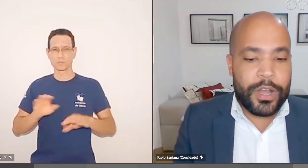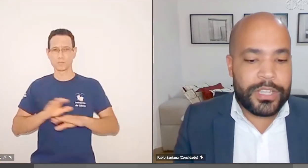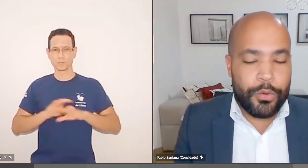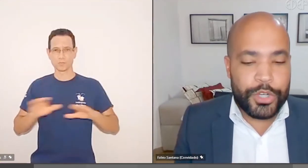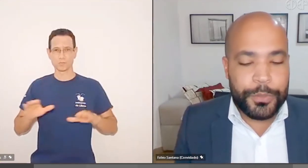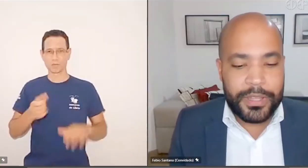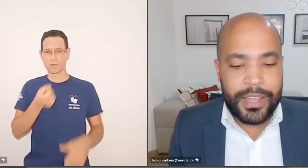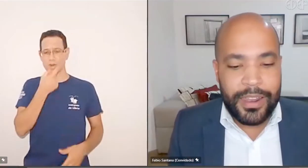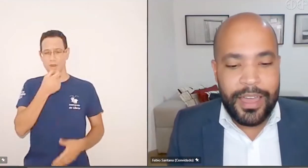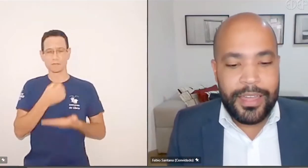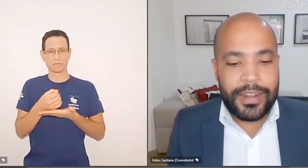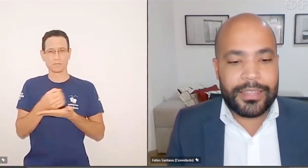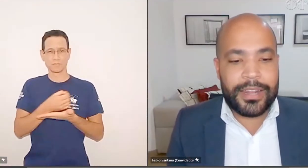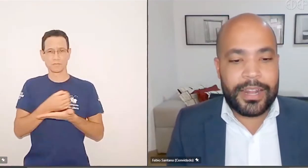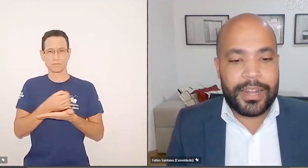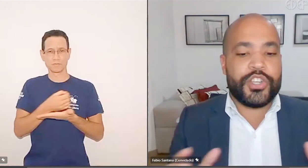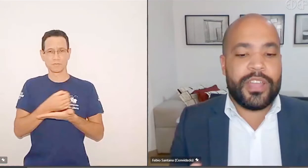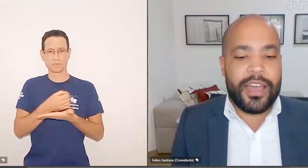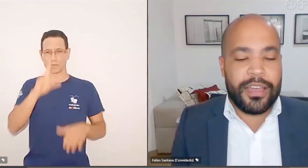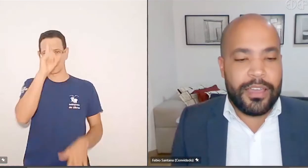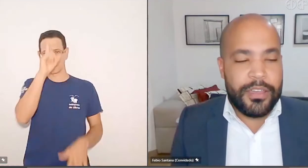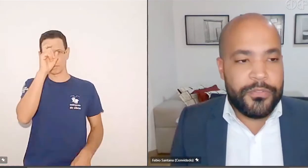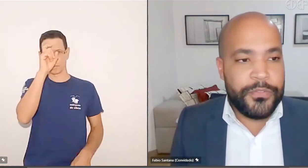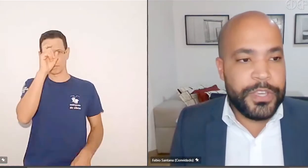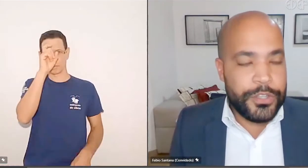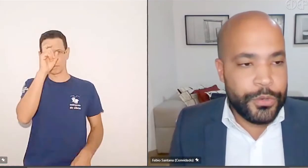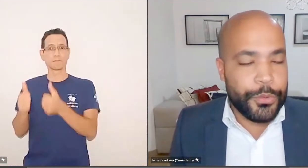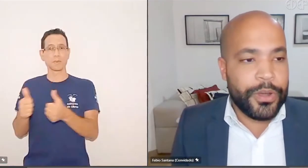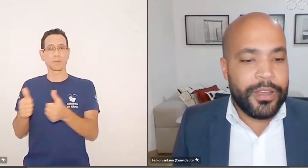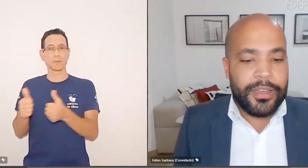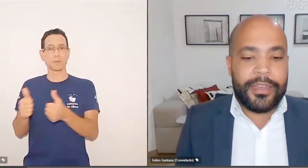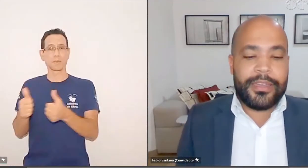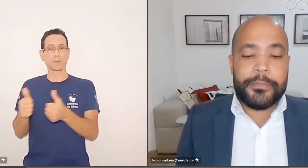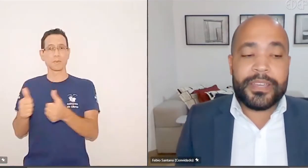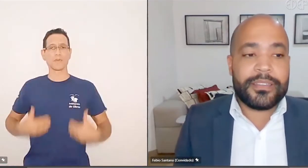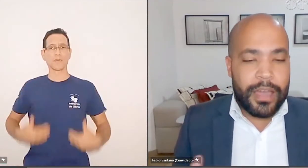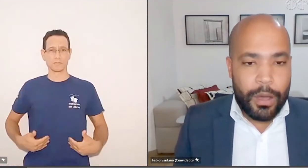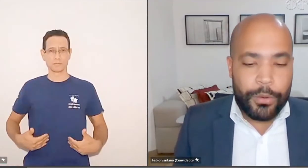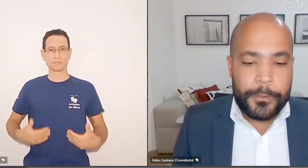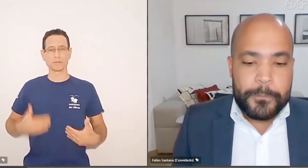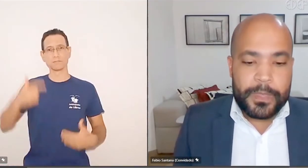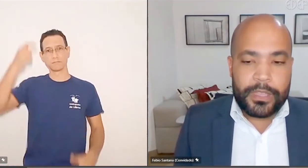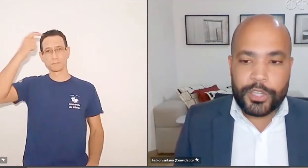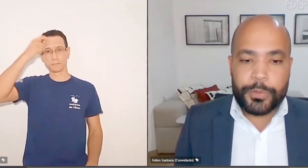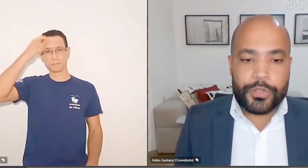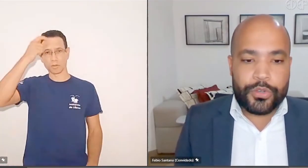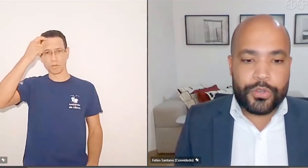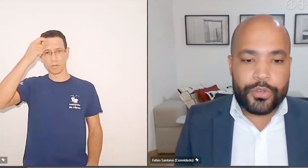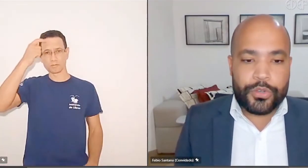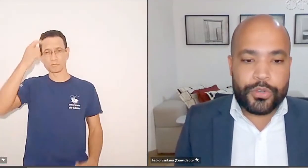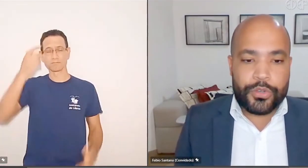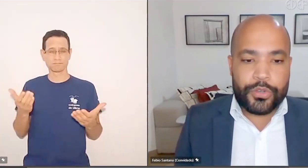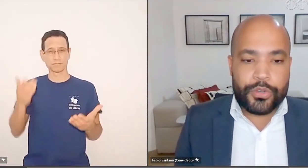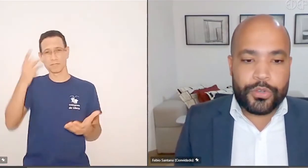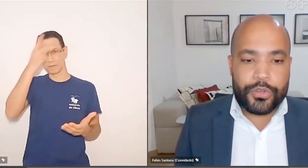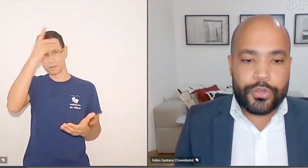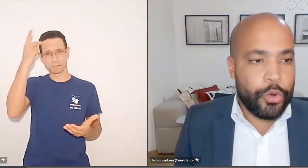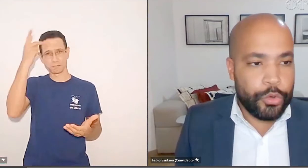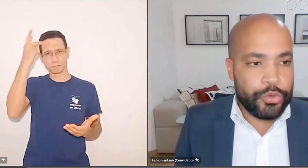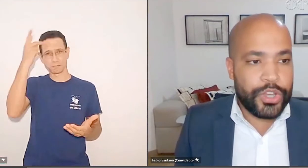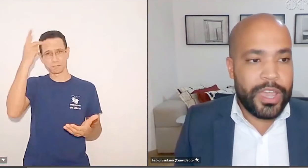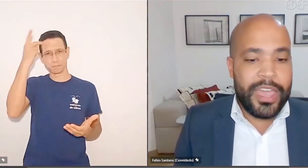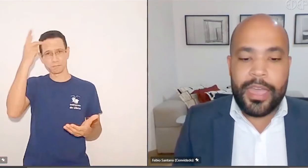medicamentosa ou hospitalar, né? Ela trata também do bem-estar físico e mental das pessoas, então a